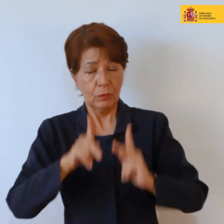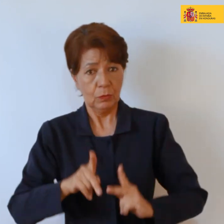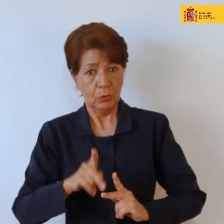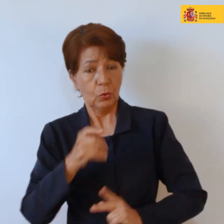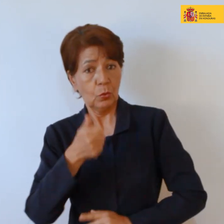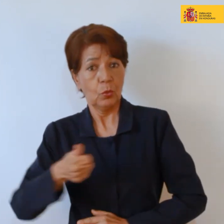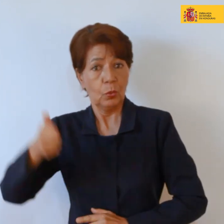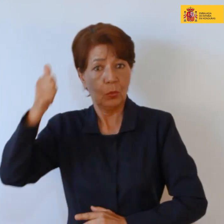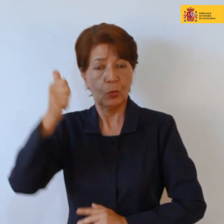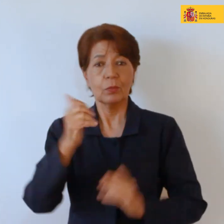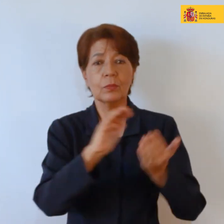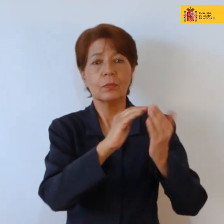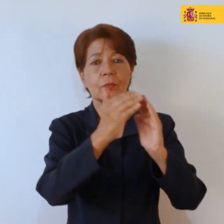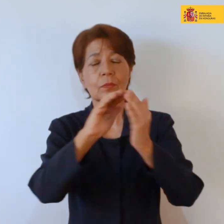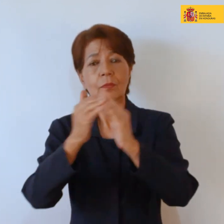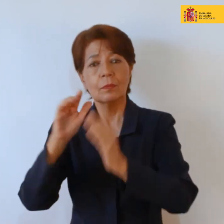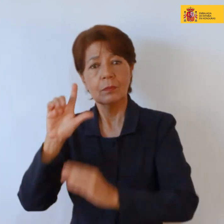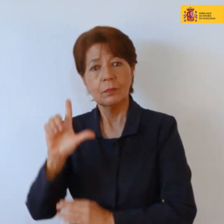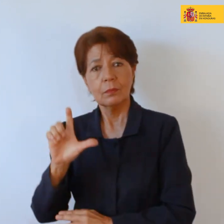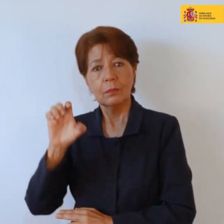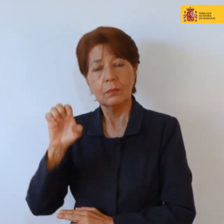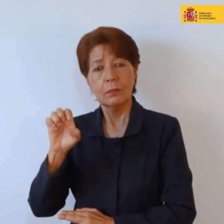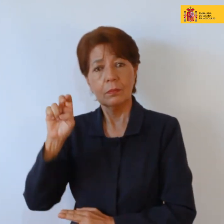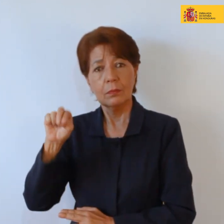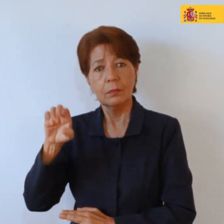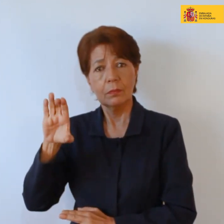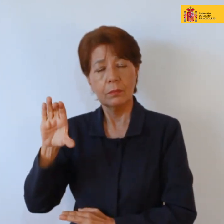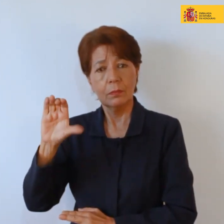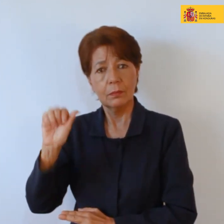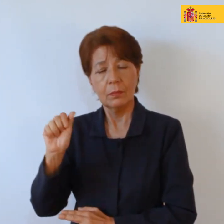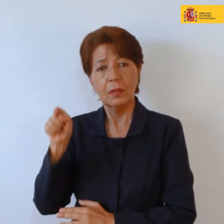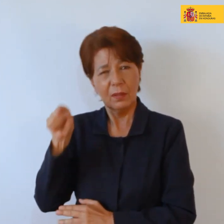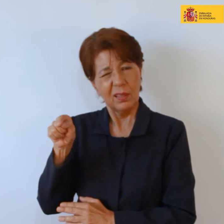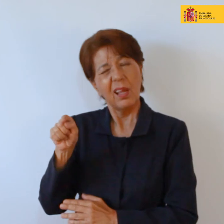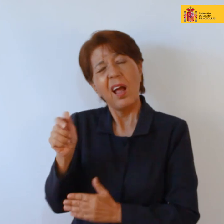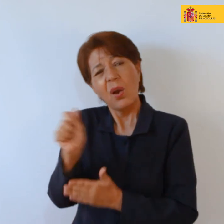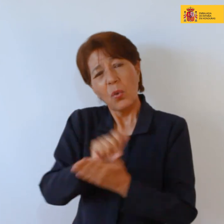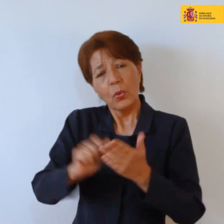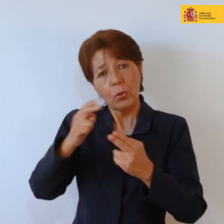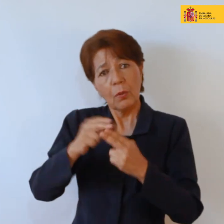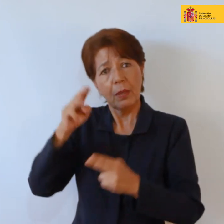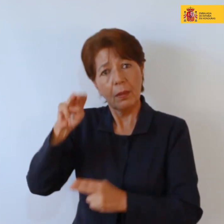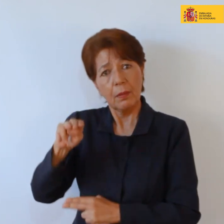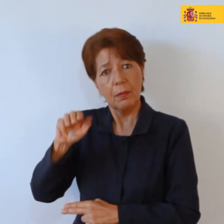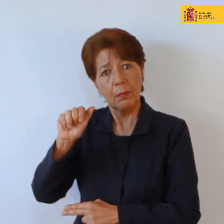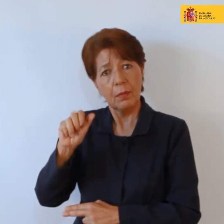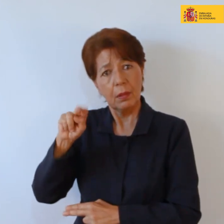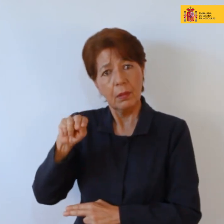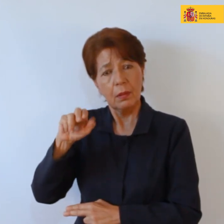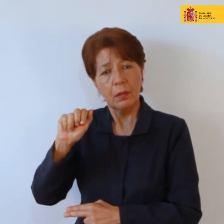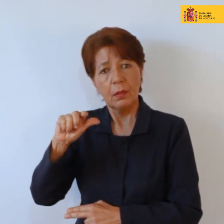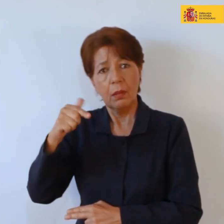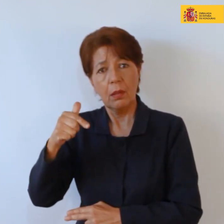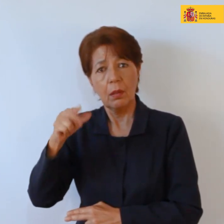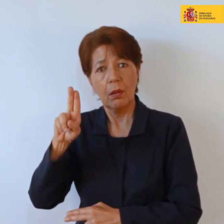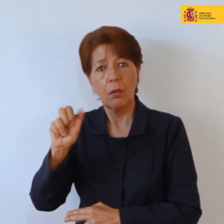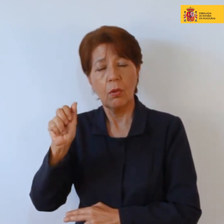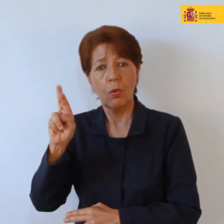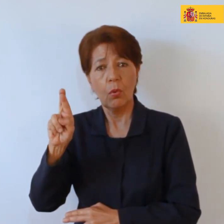comunidad lenka que algunos la llaman managuara pero no sé si realmente es por el enclave